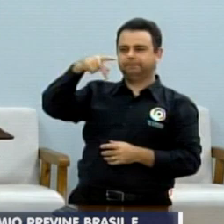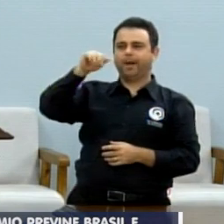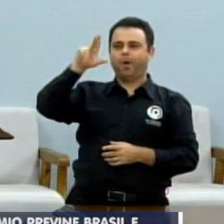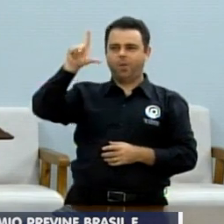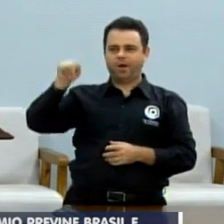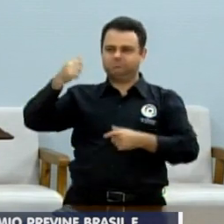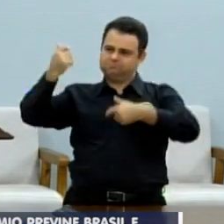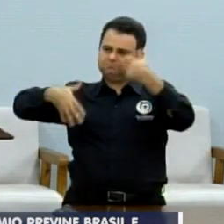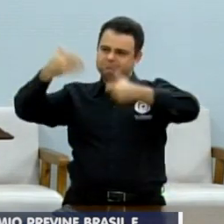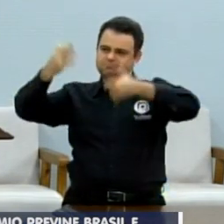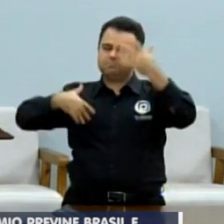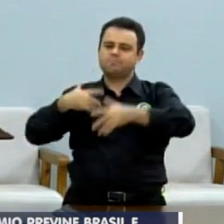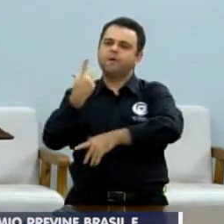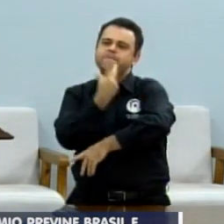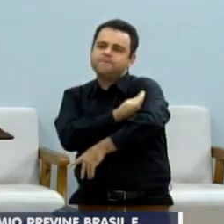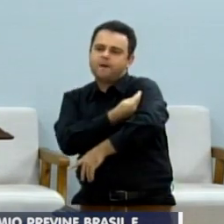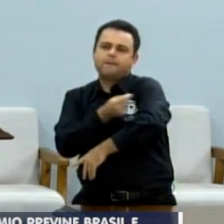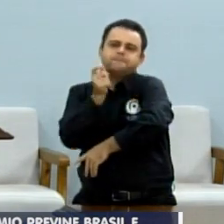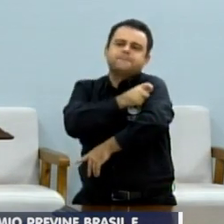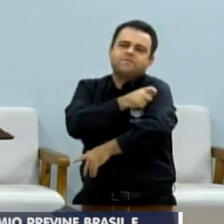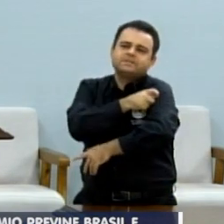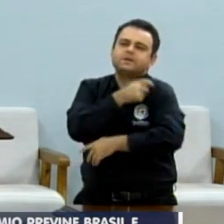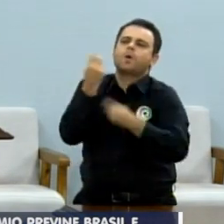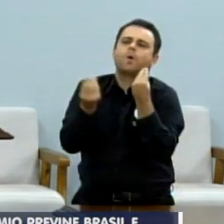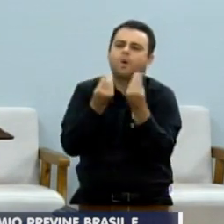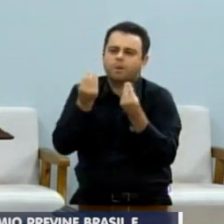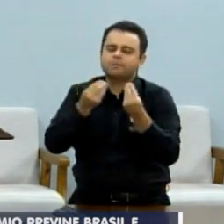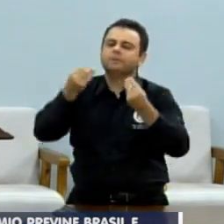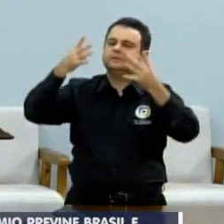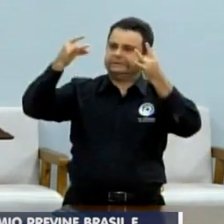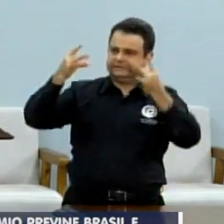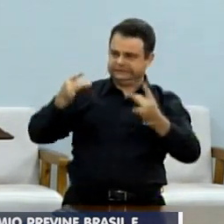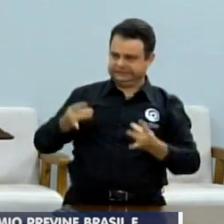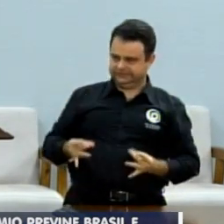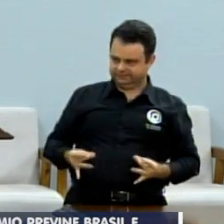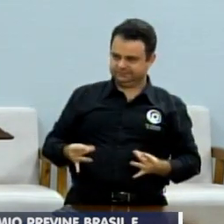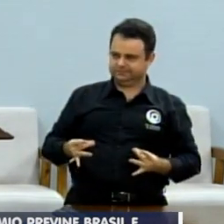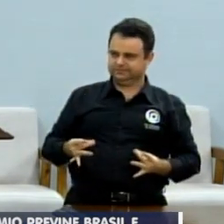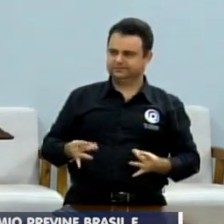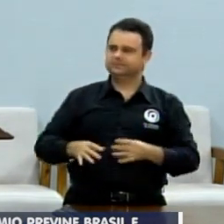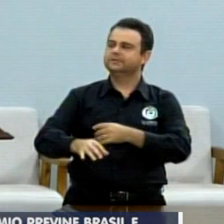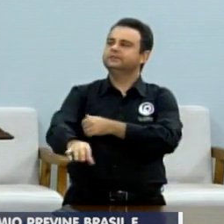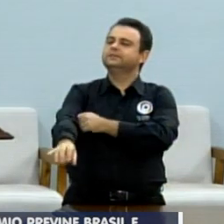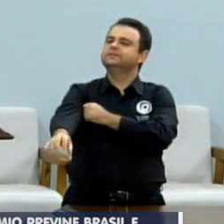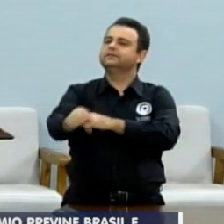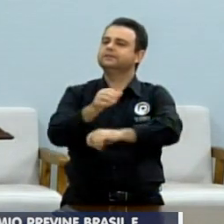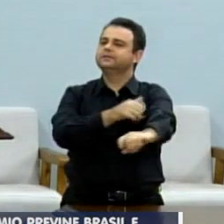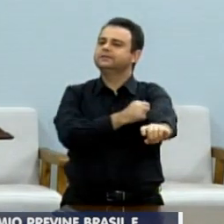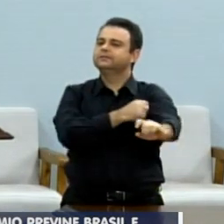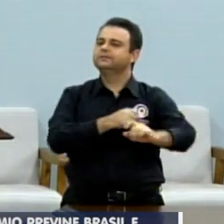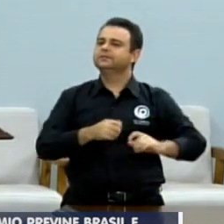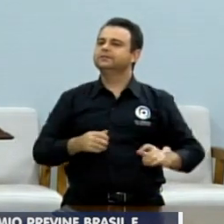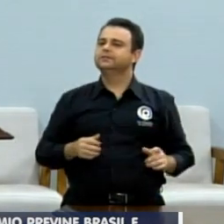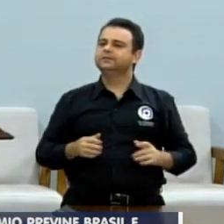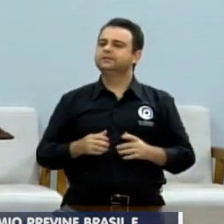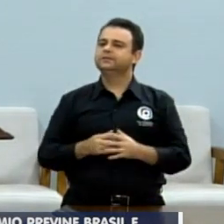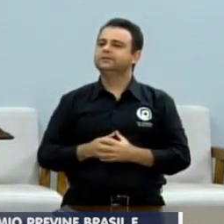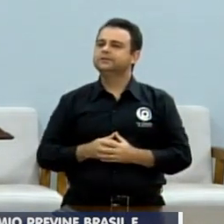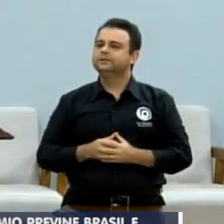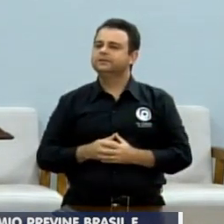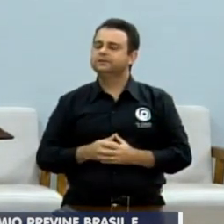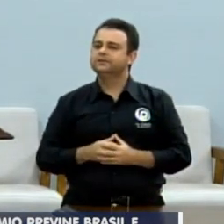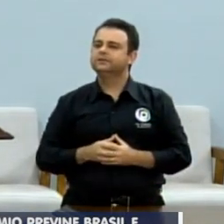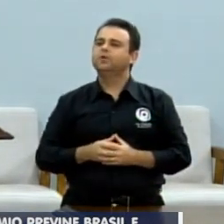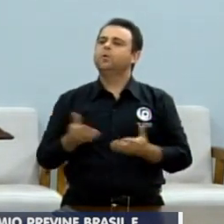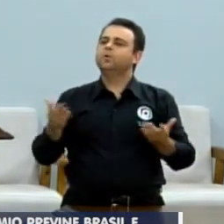presidente, algumas explicações aí. Quando acontecem essas coisas, a gente tem que anunciar. Então, eu vim aqui hoje para